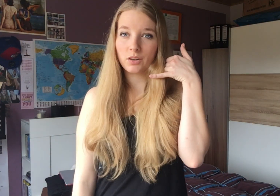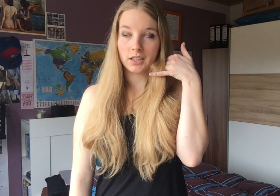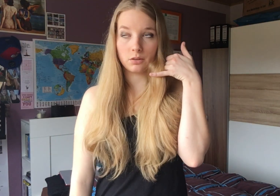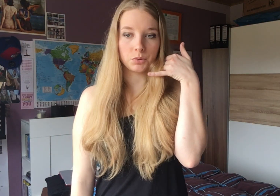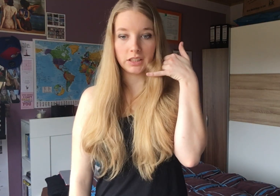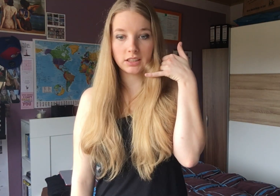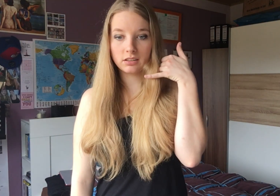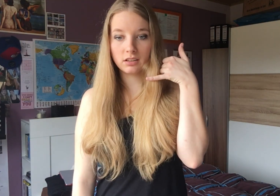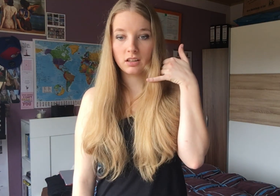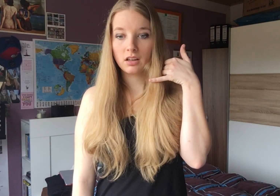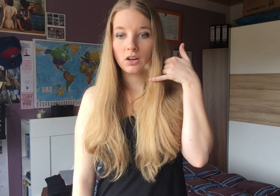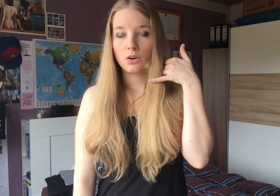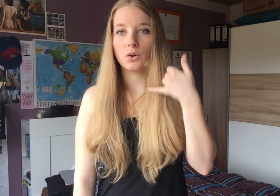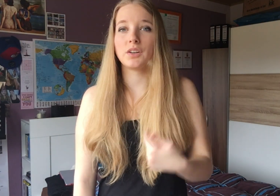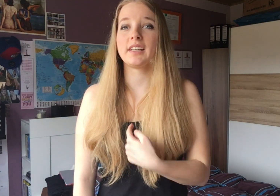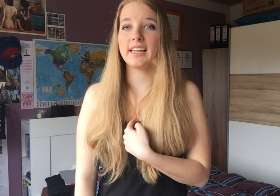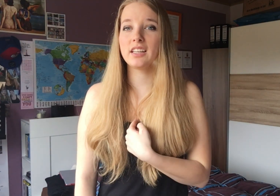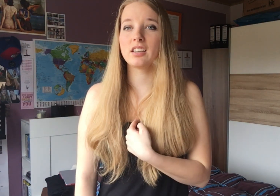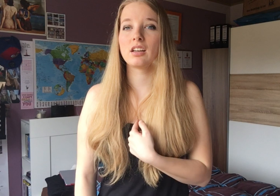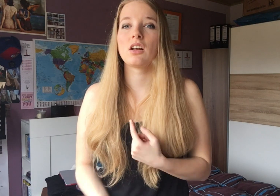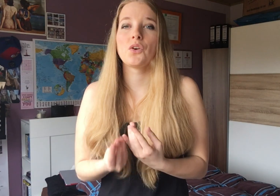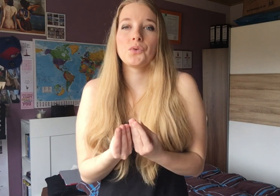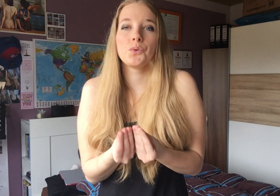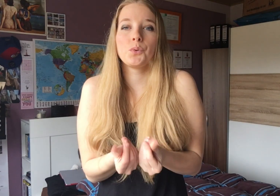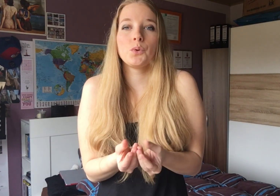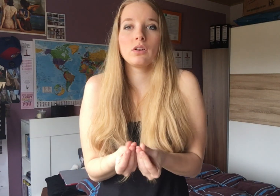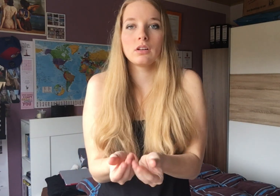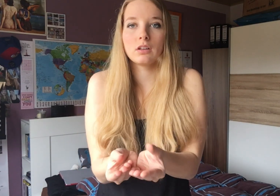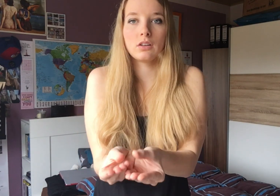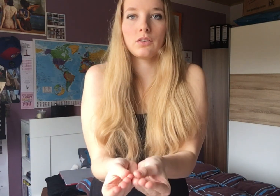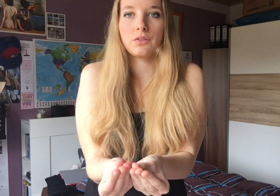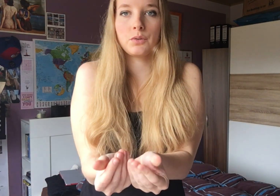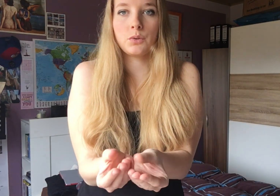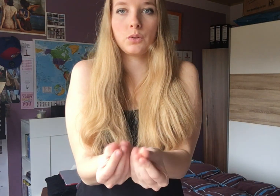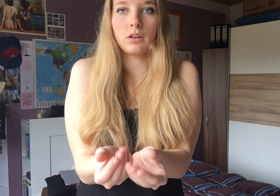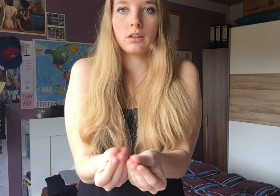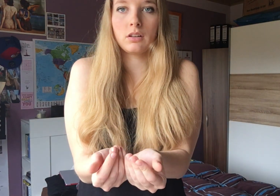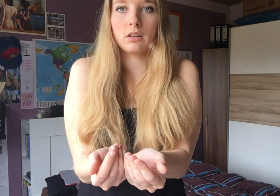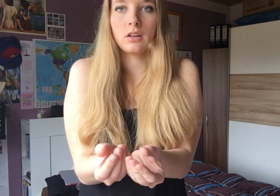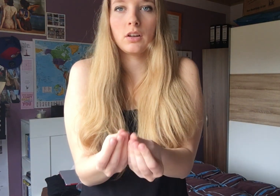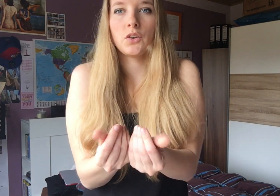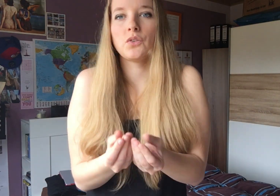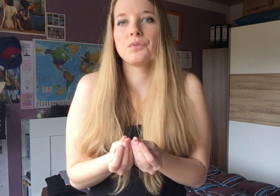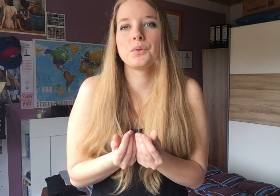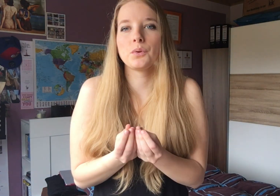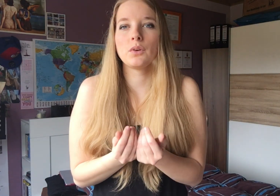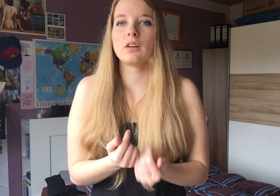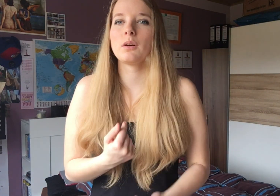Oder telefonieren. Und ich fühle, fühle, fühle